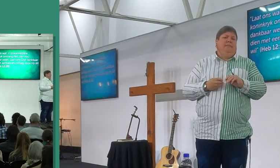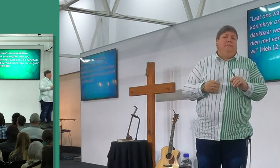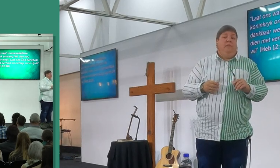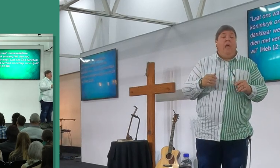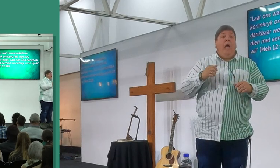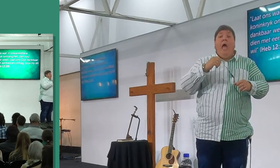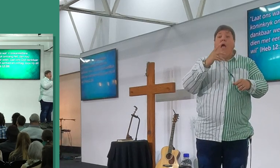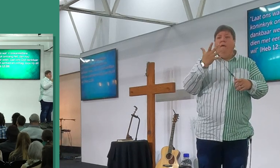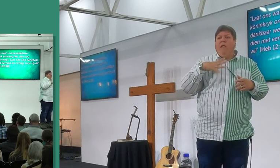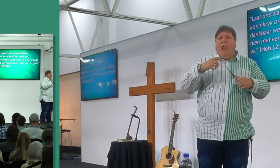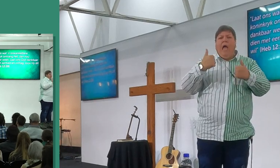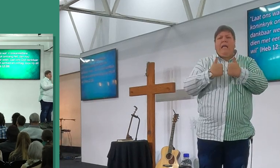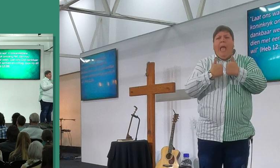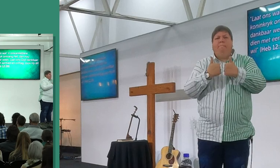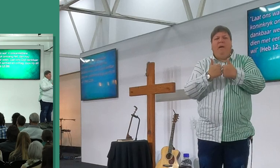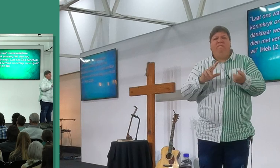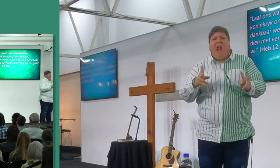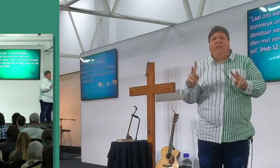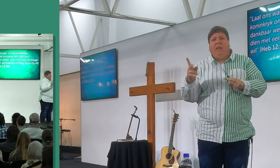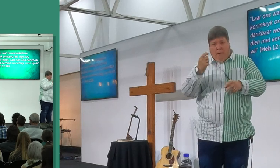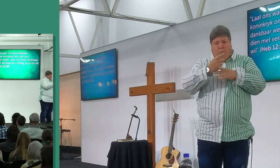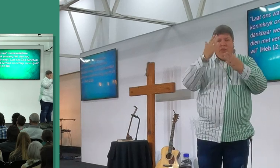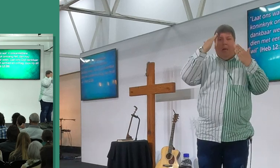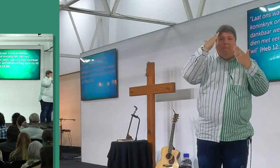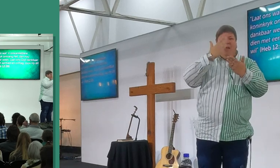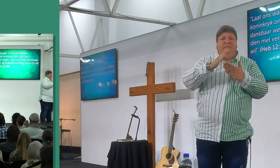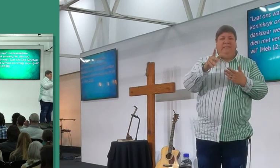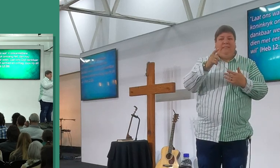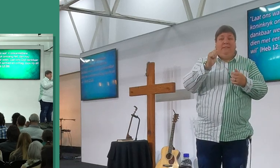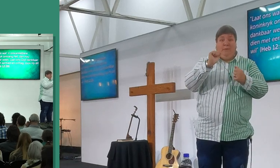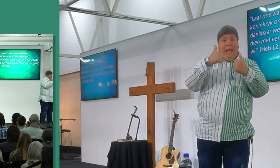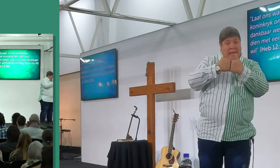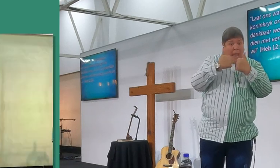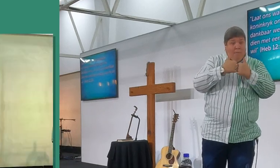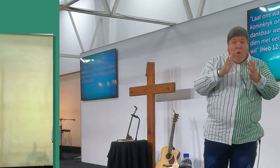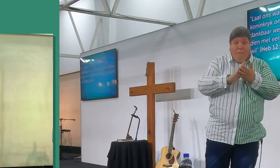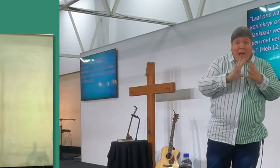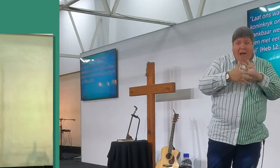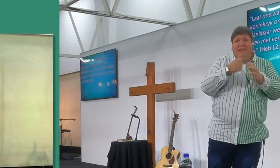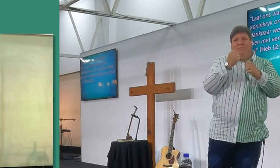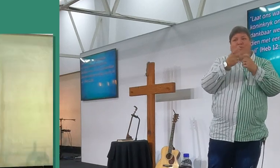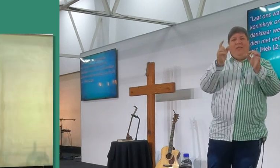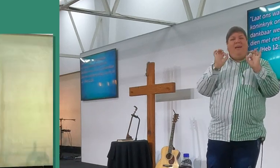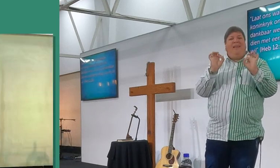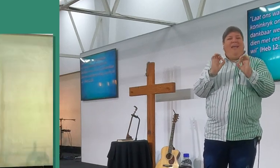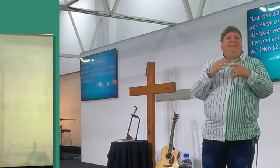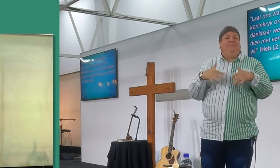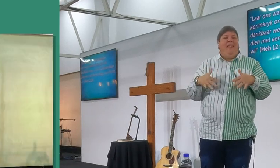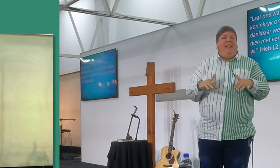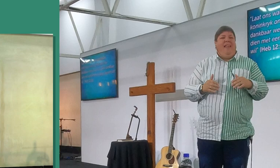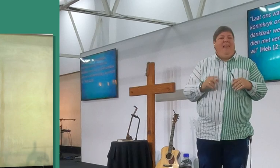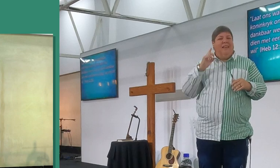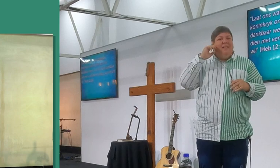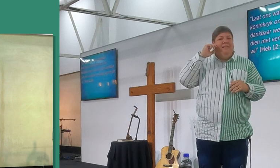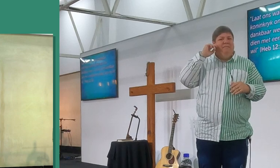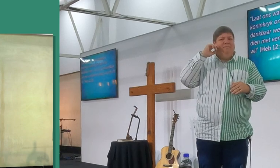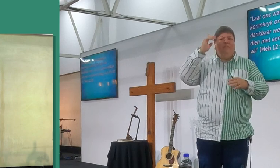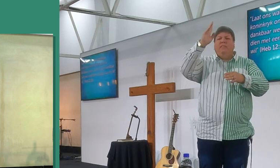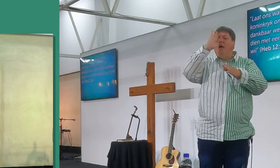a game changer, as ek dit in my leven inwerk, en ek werk hard om my daad te hee, en ek wil jy, hy moet nou net denk in jou eigen leven,